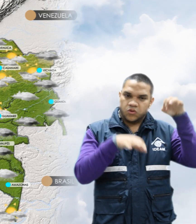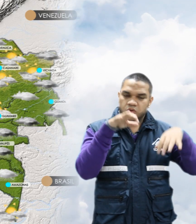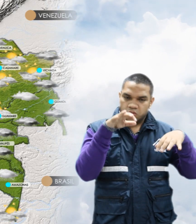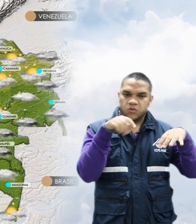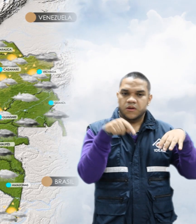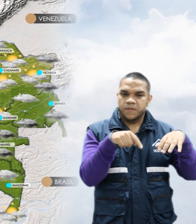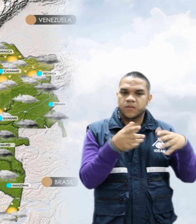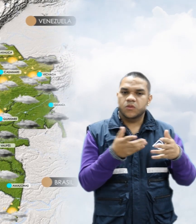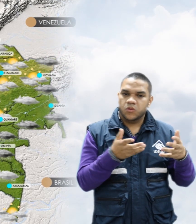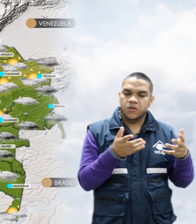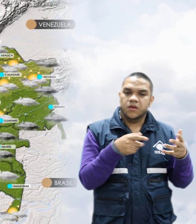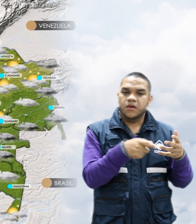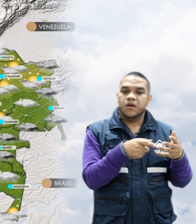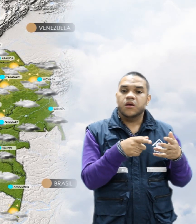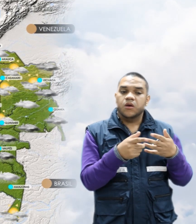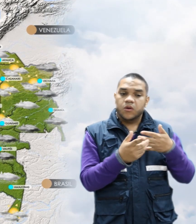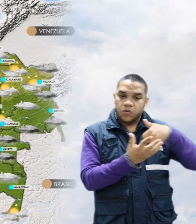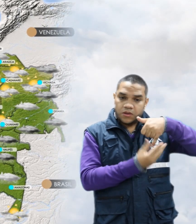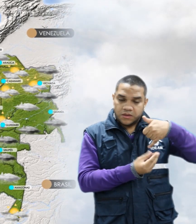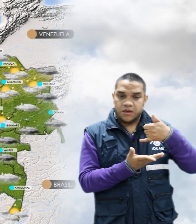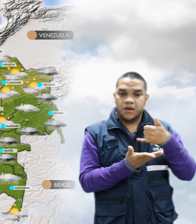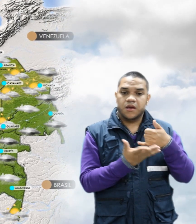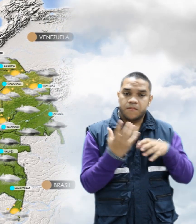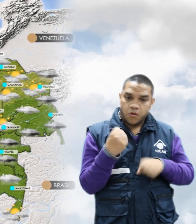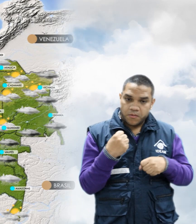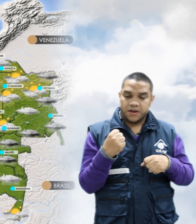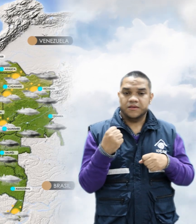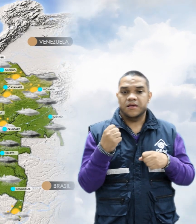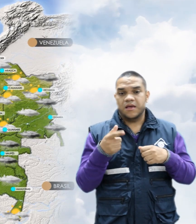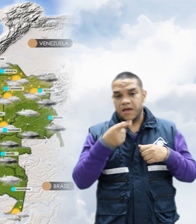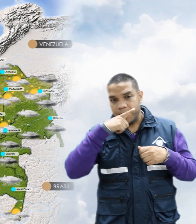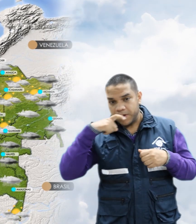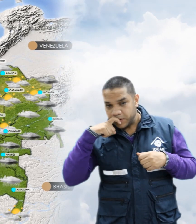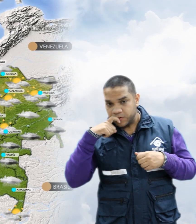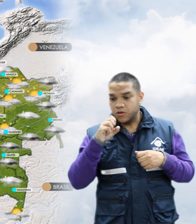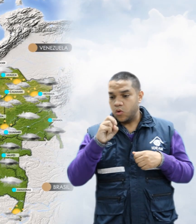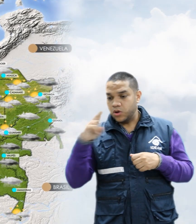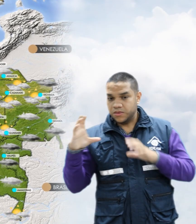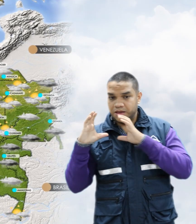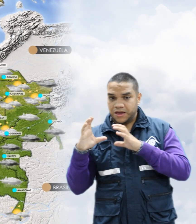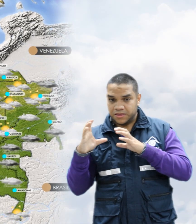hacia sectores de Guainía, Paupés, Amazonas, oriente de Caquetá y sur de Guaviare.